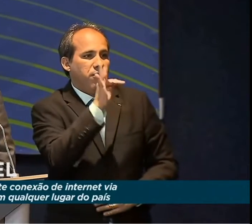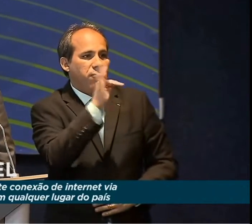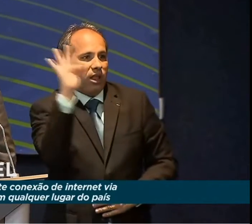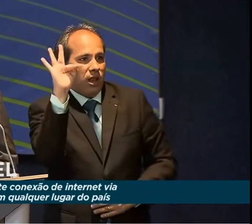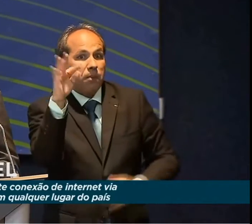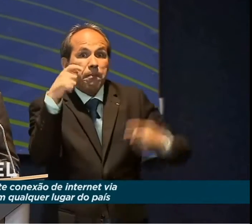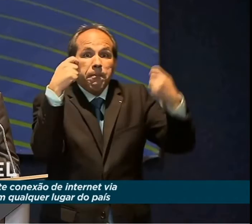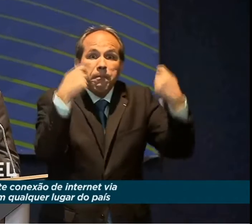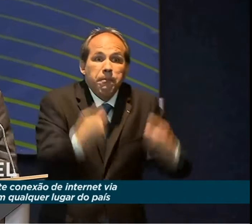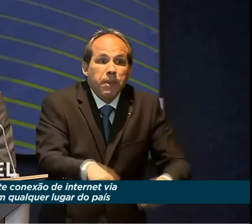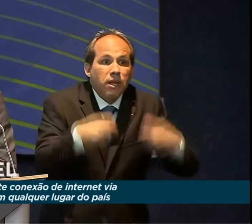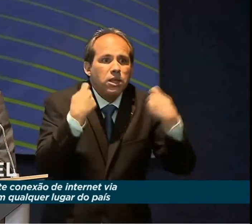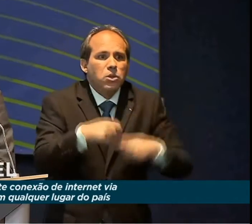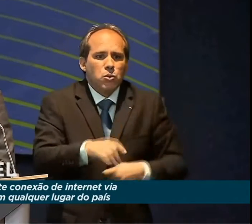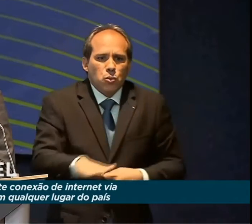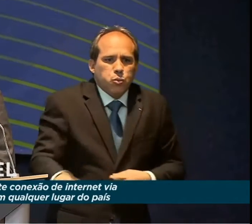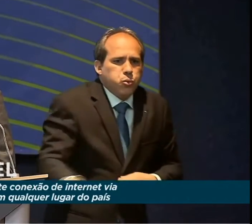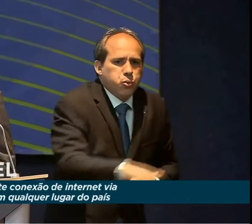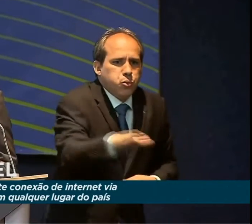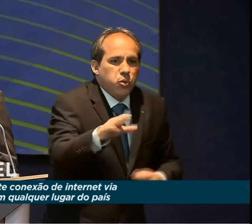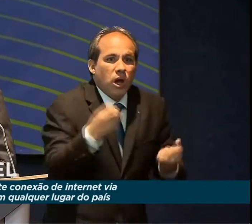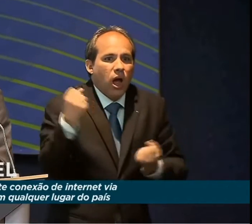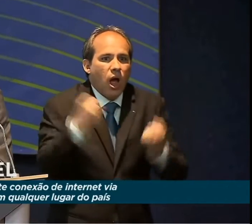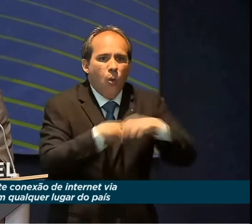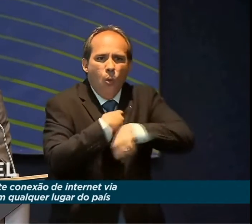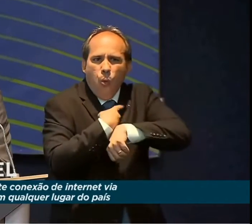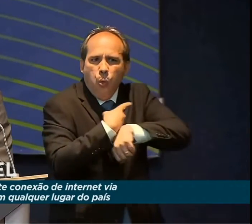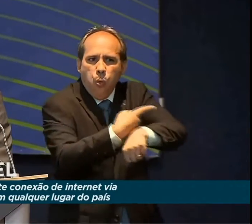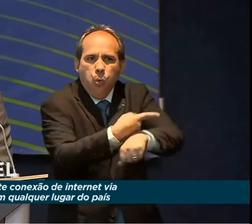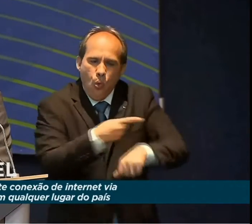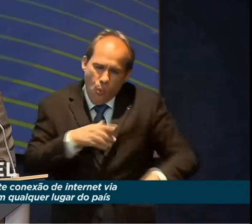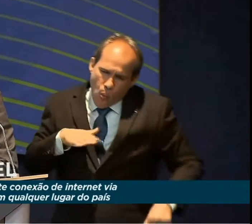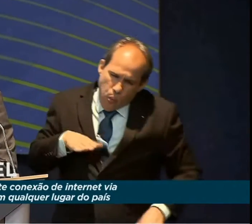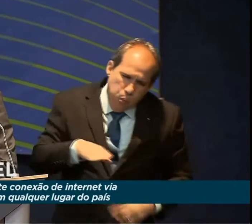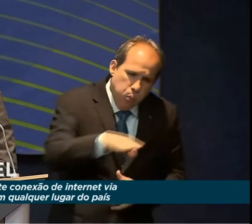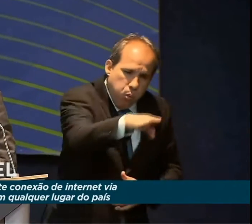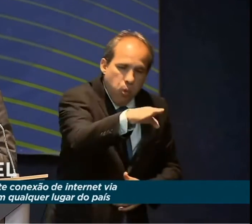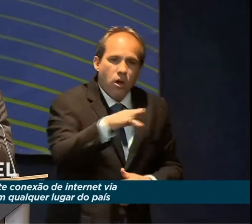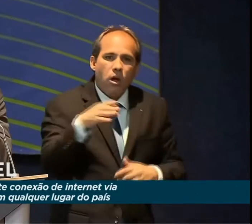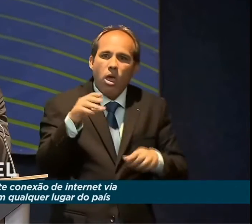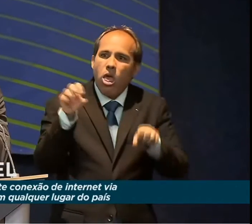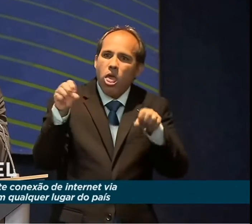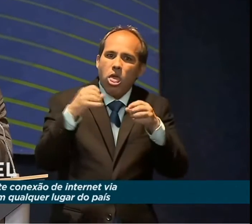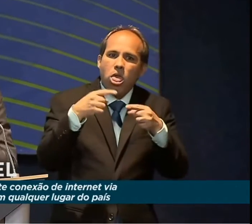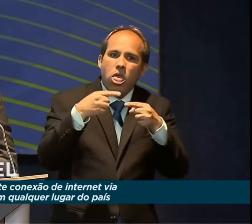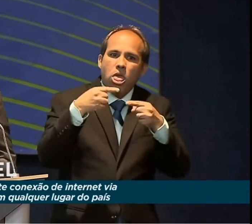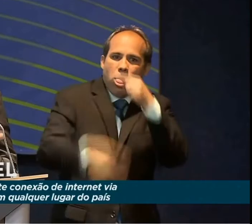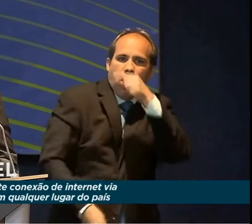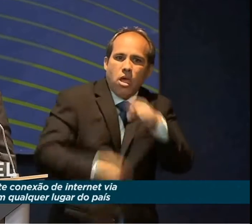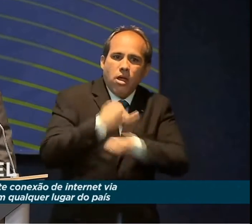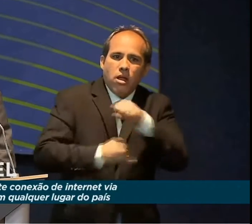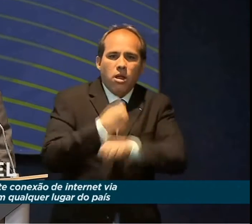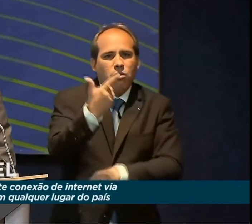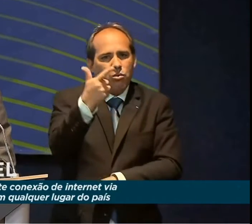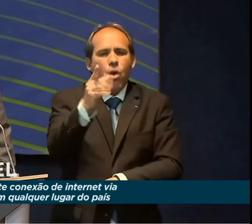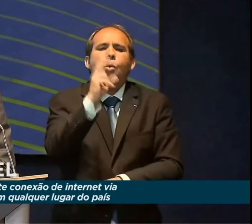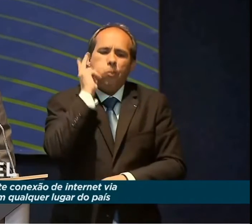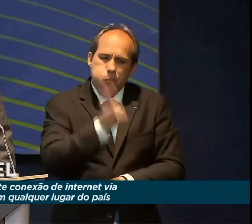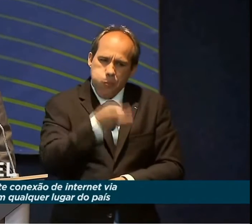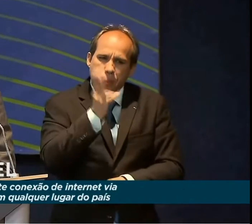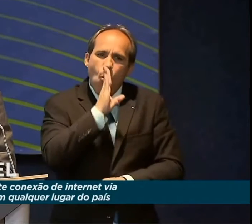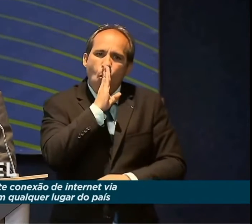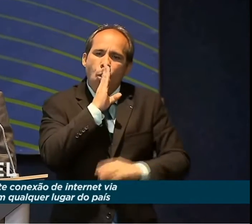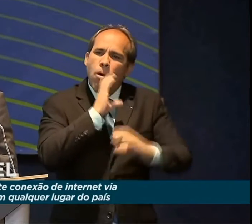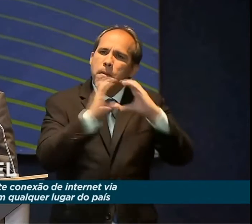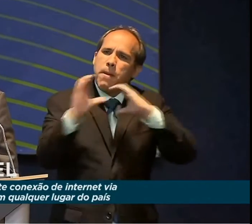tem necessidade de dar uma esticadinha, é necessário, ela não perde a aderência às